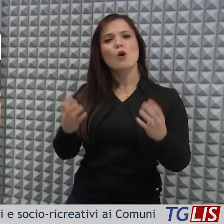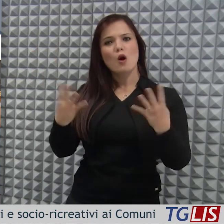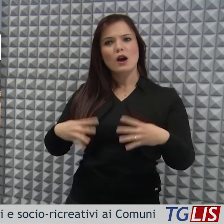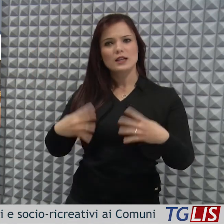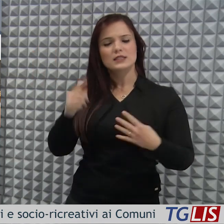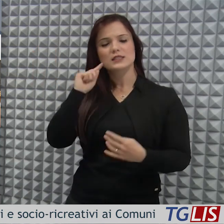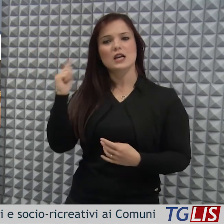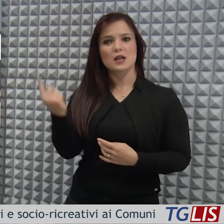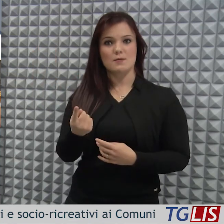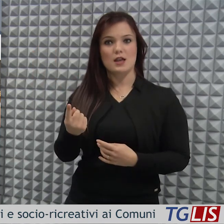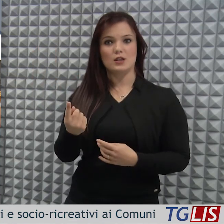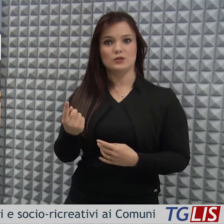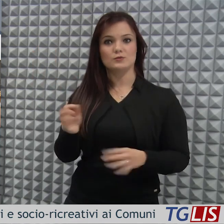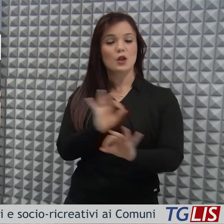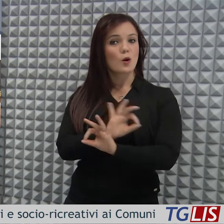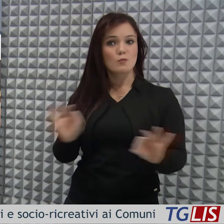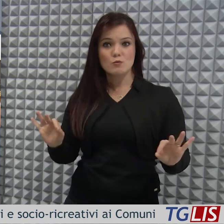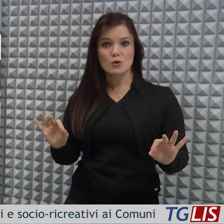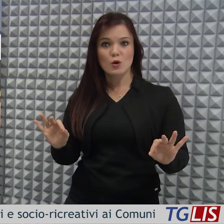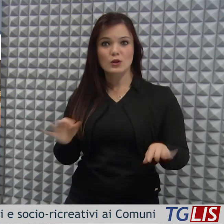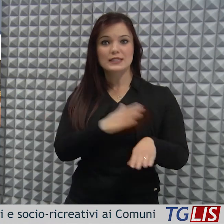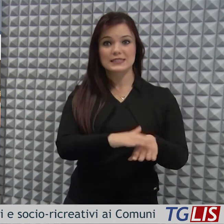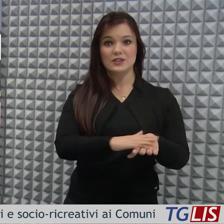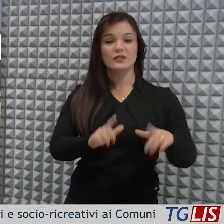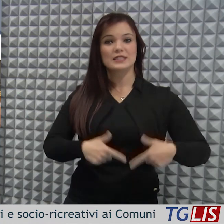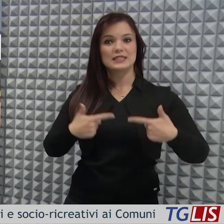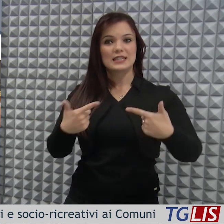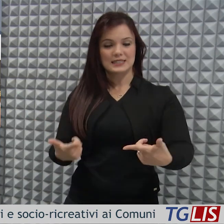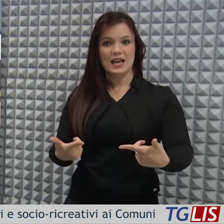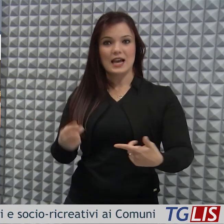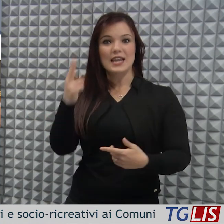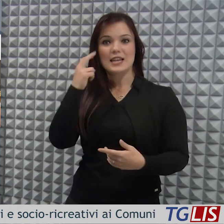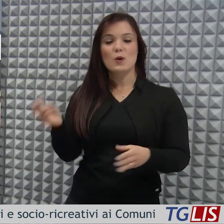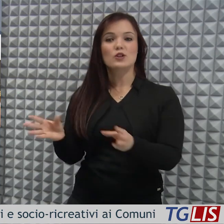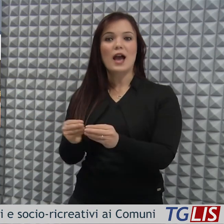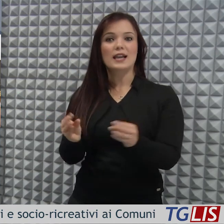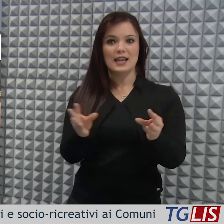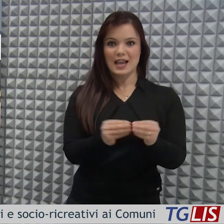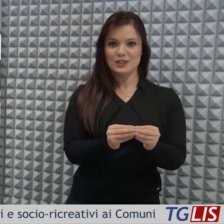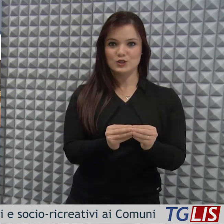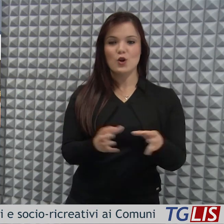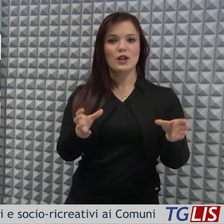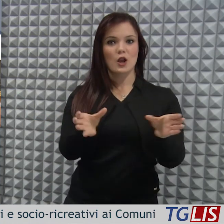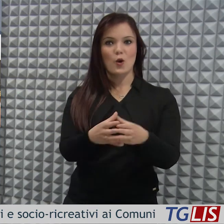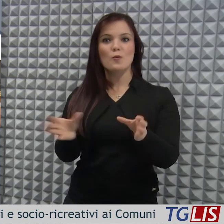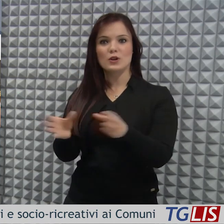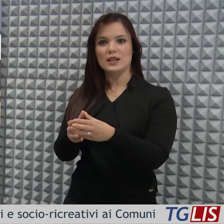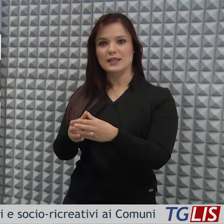più funzionali e pronti a fornire servizi di aggregazione alle rispettive comunità